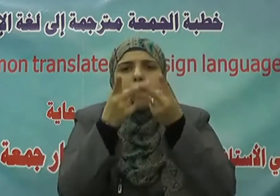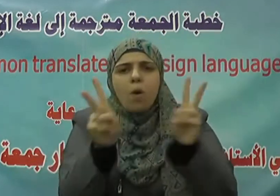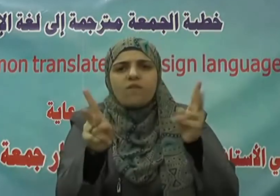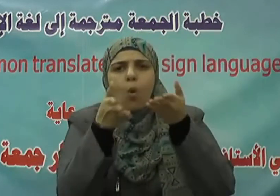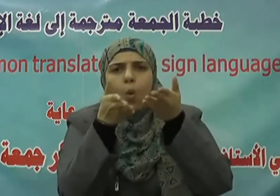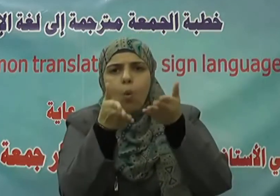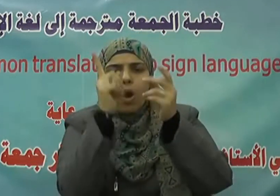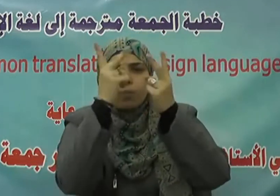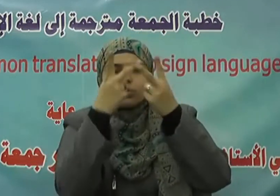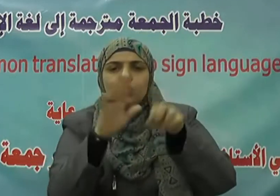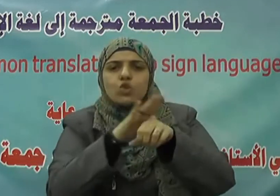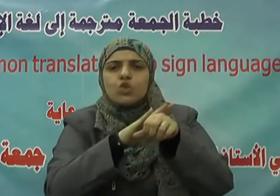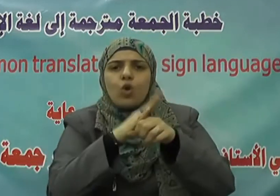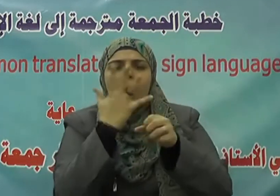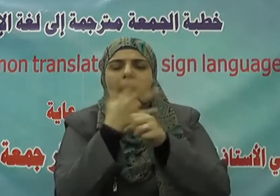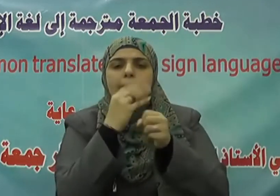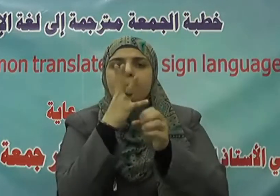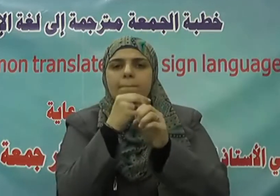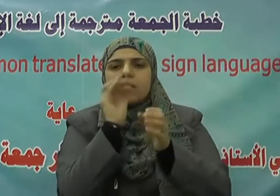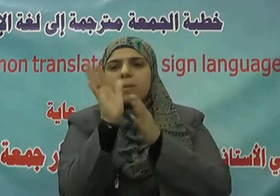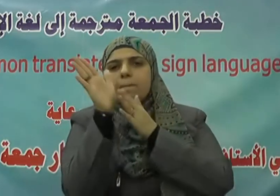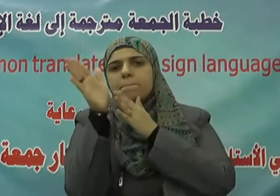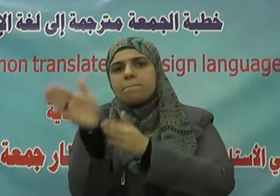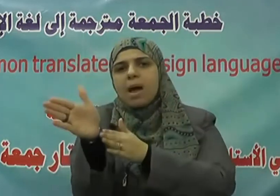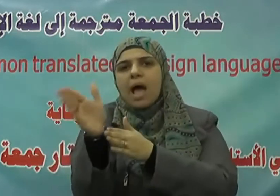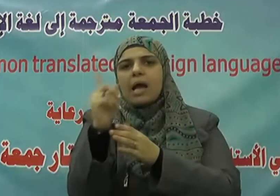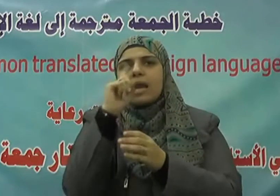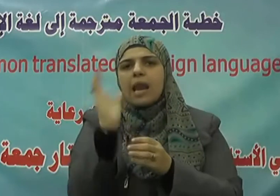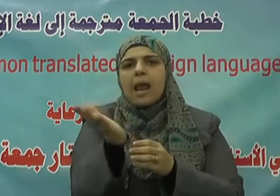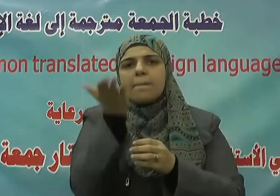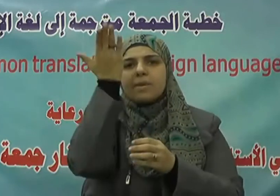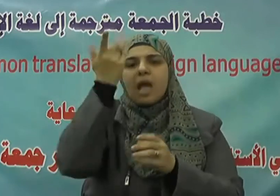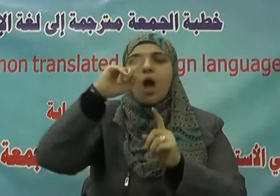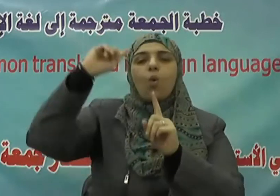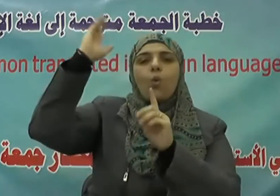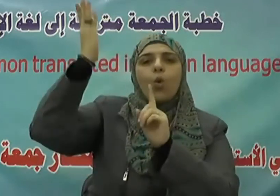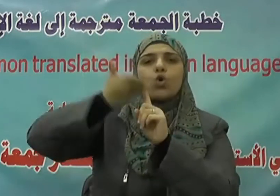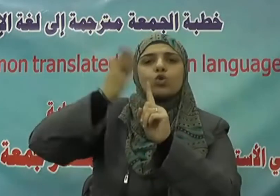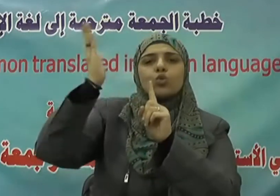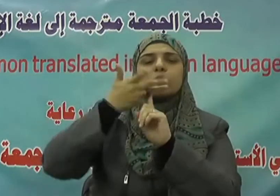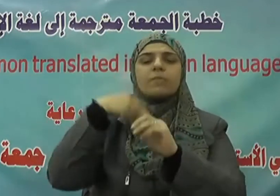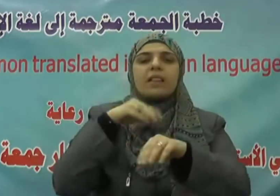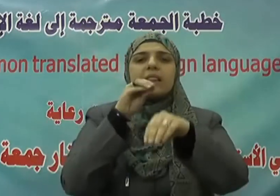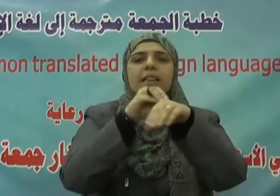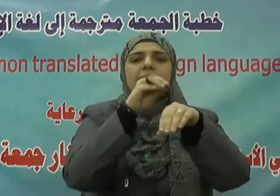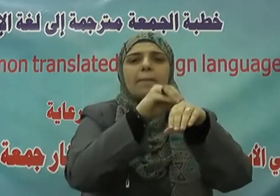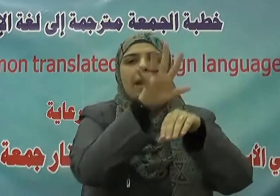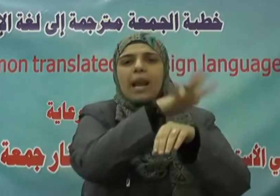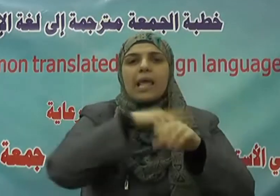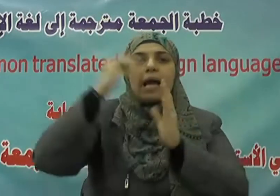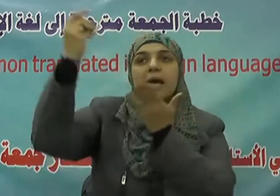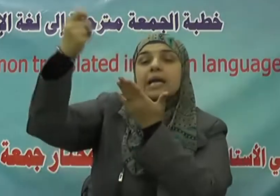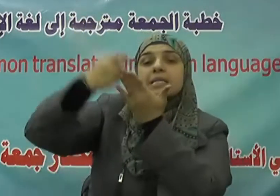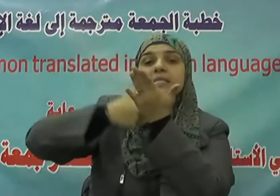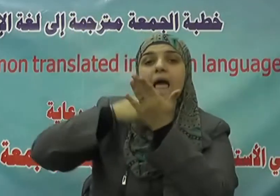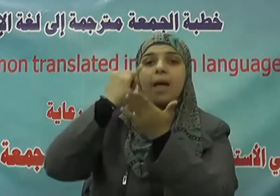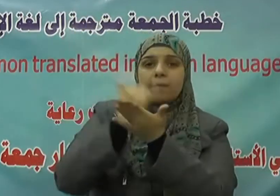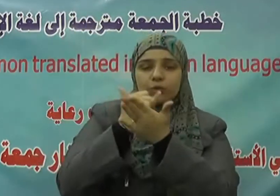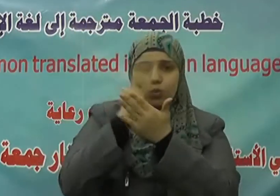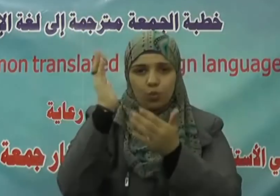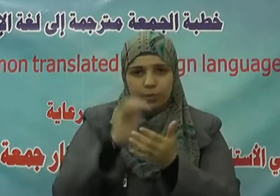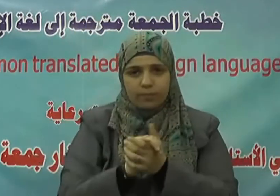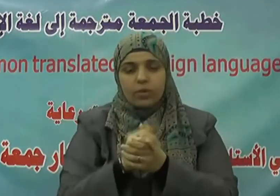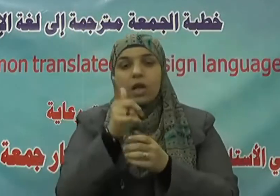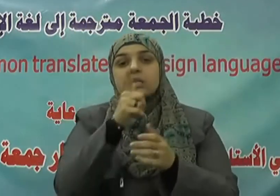منهجا للأنبياء والمرسلين في تبليغ رسالته للناس ذلك أن